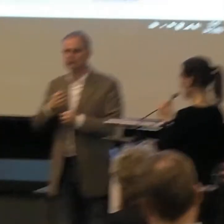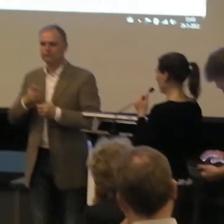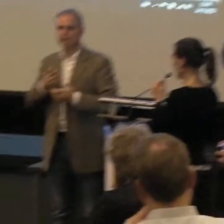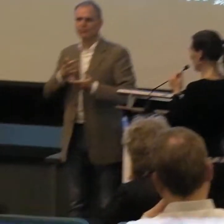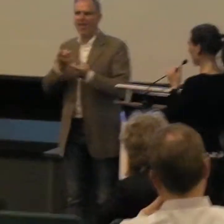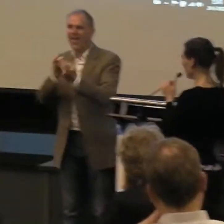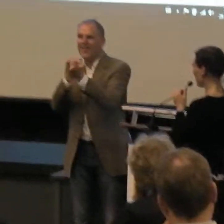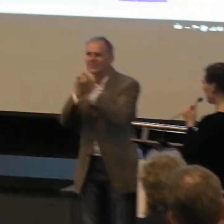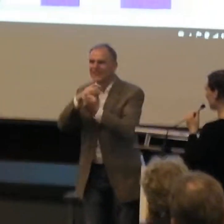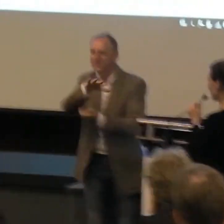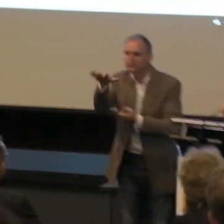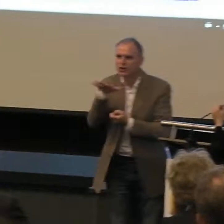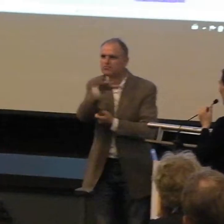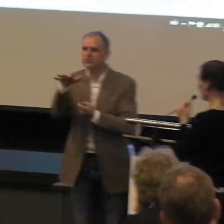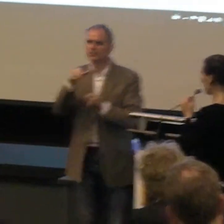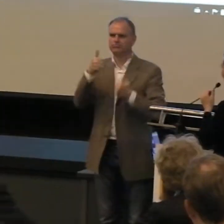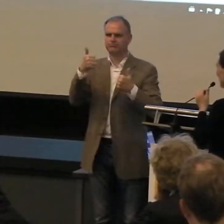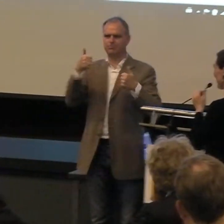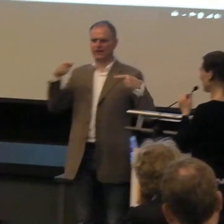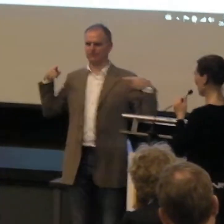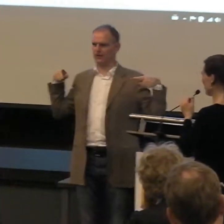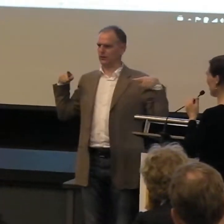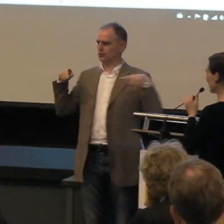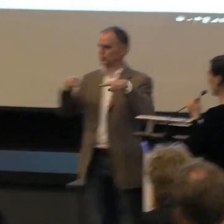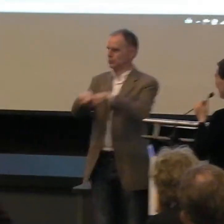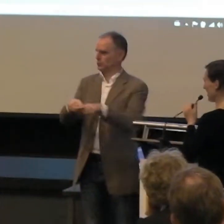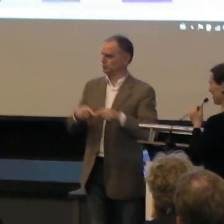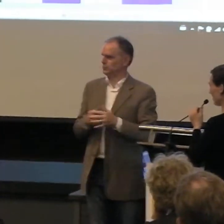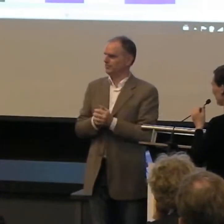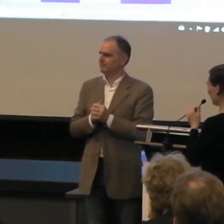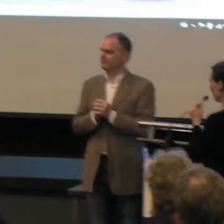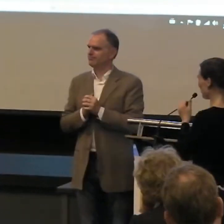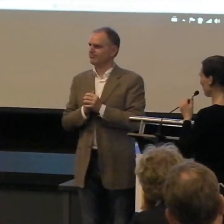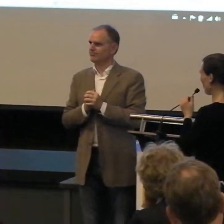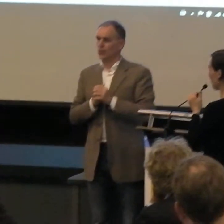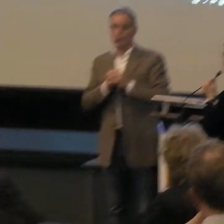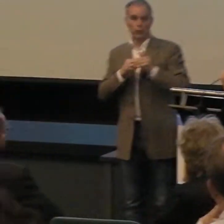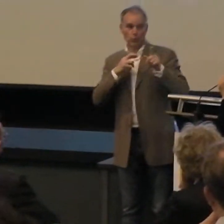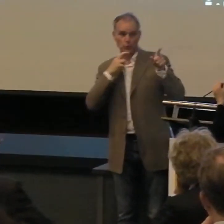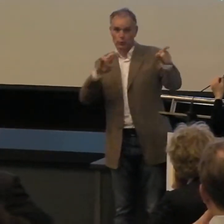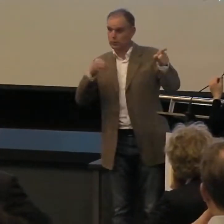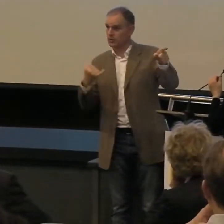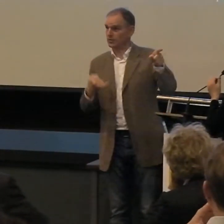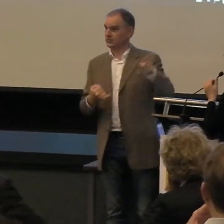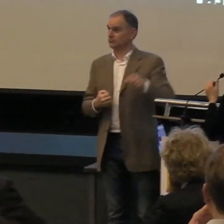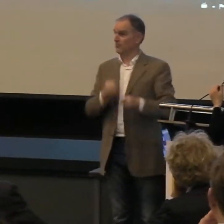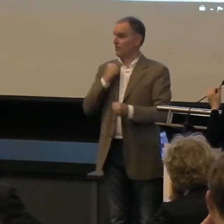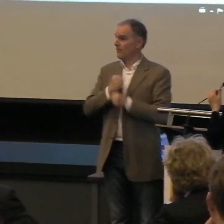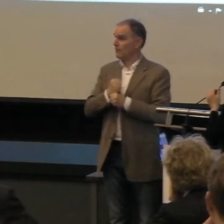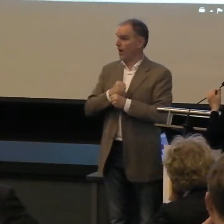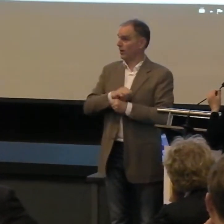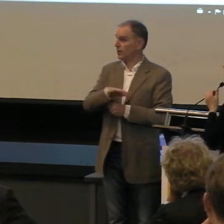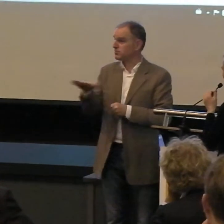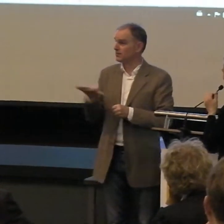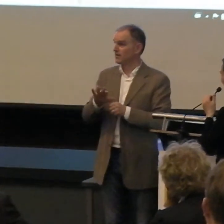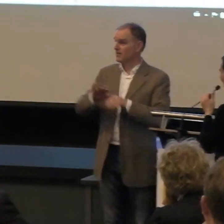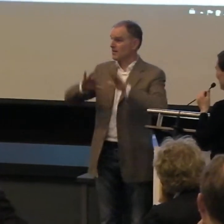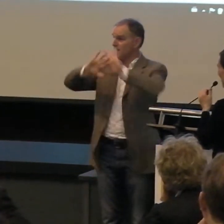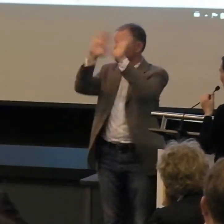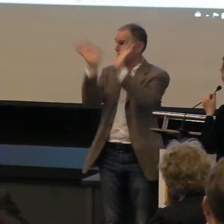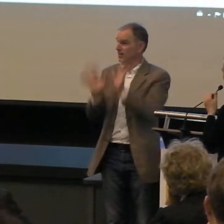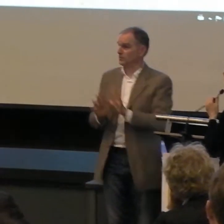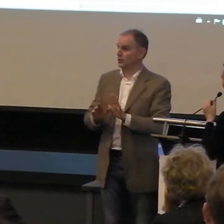Want het had te maken met ons vakgebied en ons interessegebied. En dat had een geweldige overlaap. Ruud Jansen,